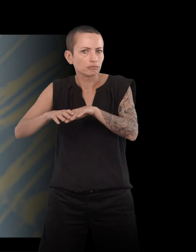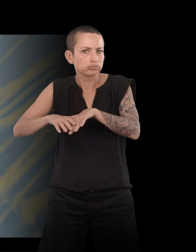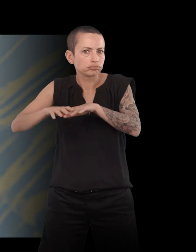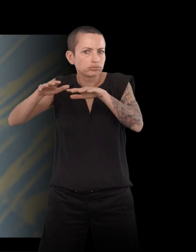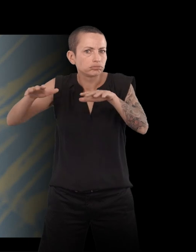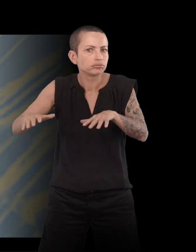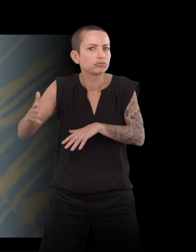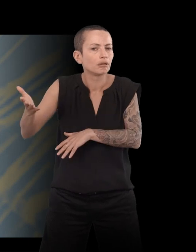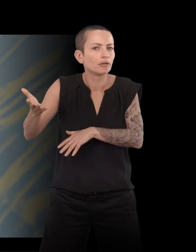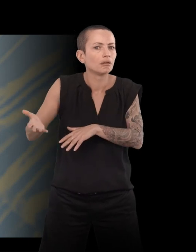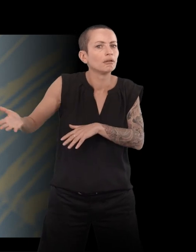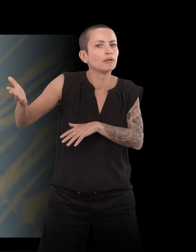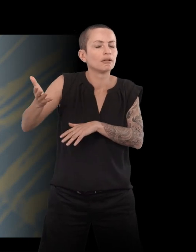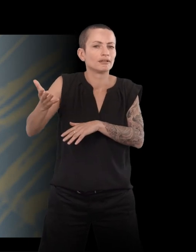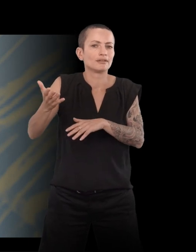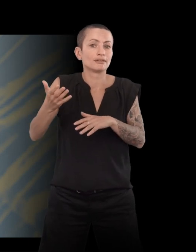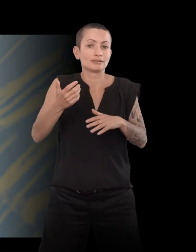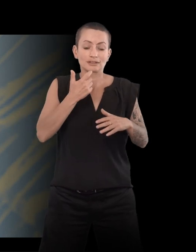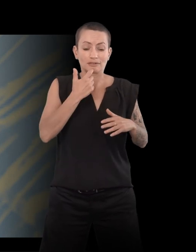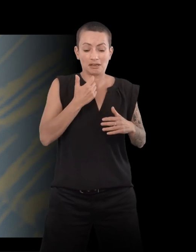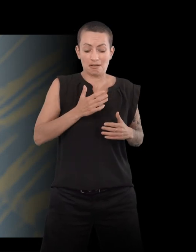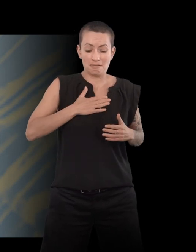Donc, il y aura une deuxième lettre, éventuellement.